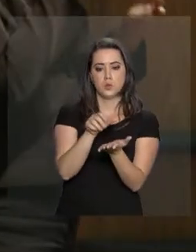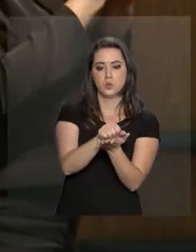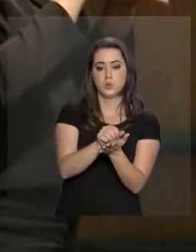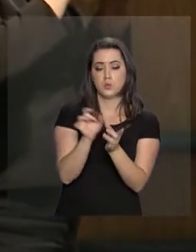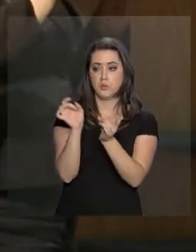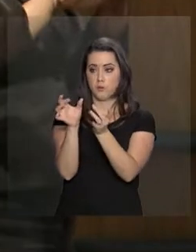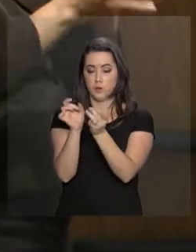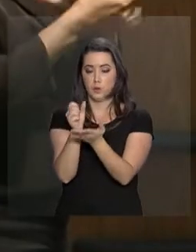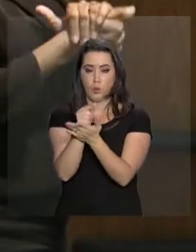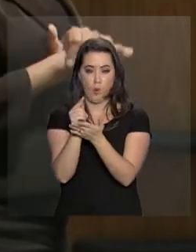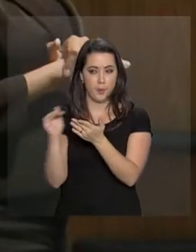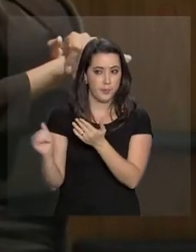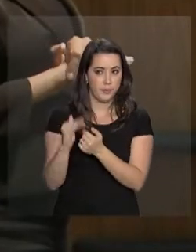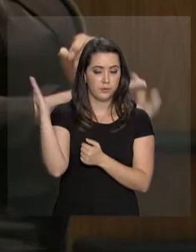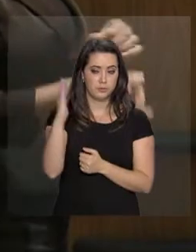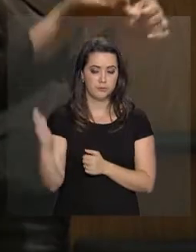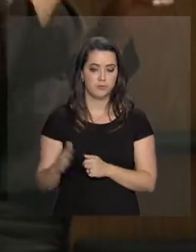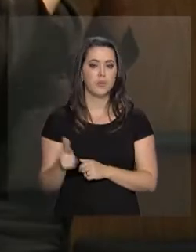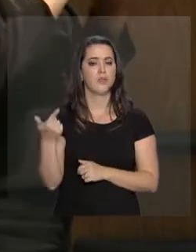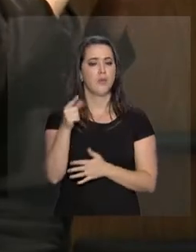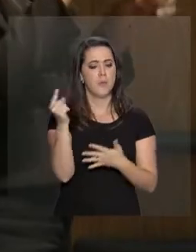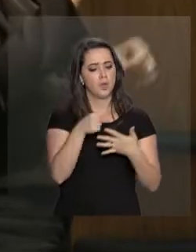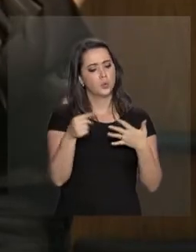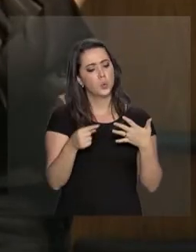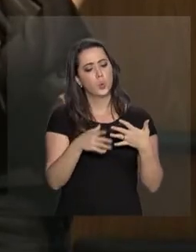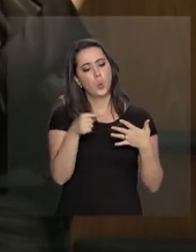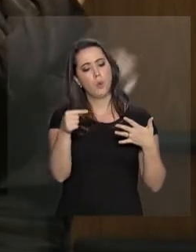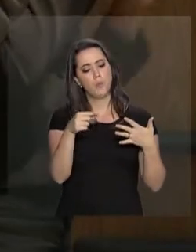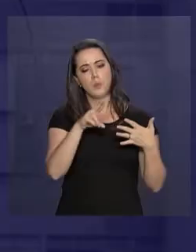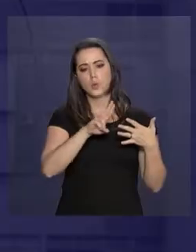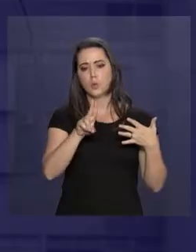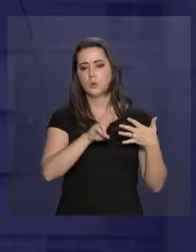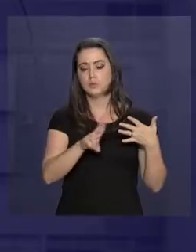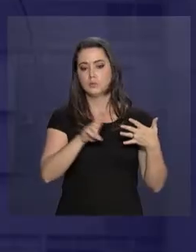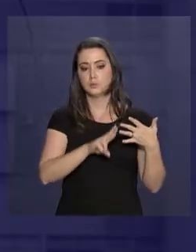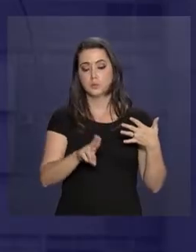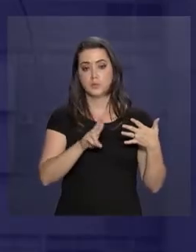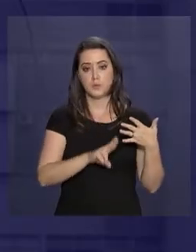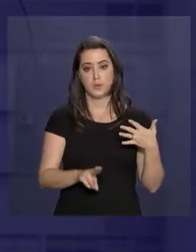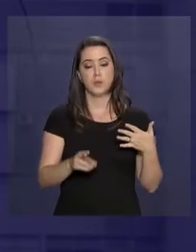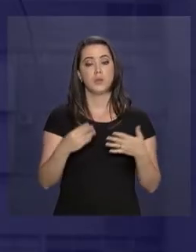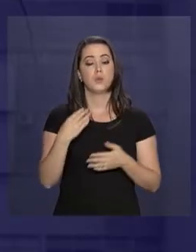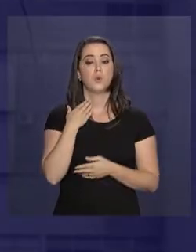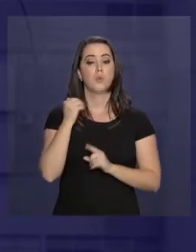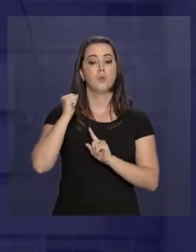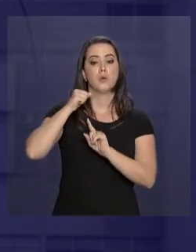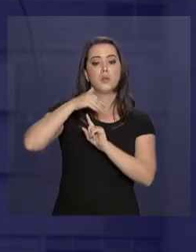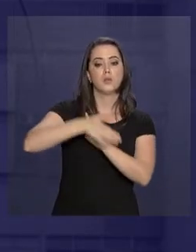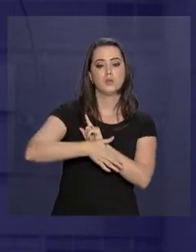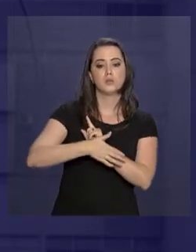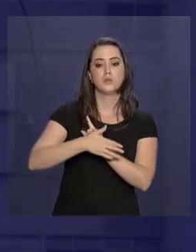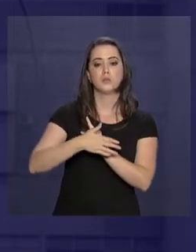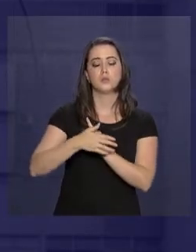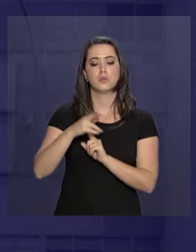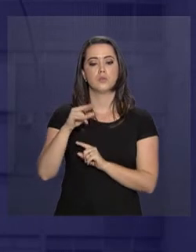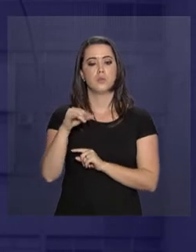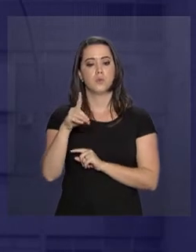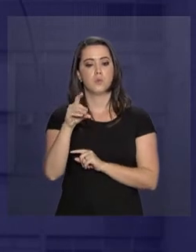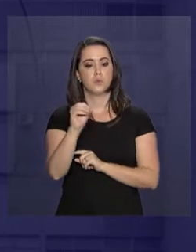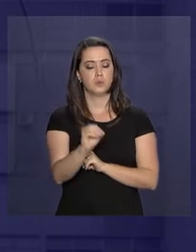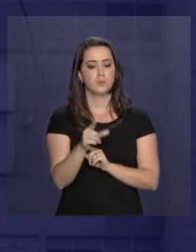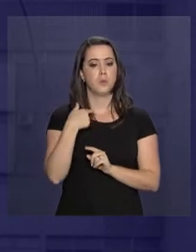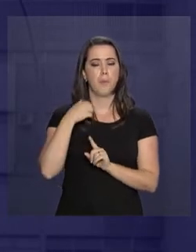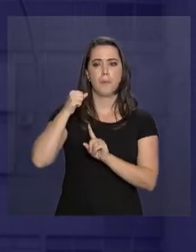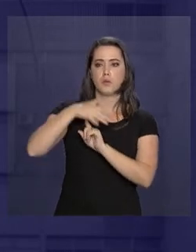Também foram definidos outros nomes para a equipe econômica. No Banco Central, Roberto Campos Neto, que terá